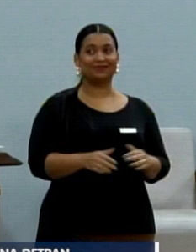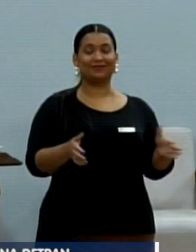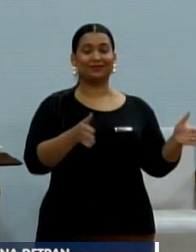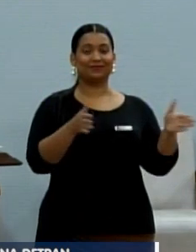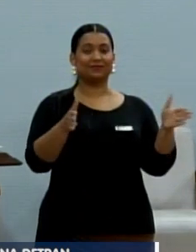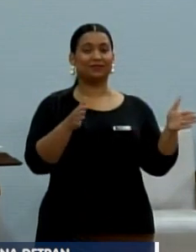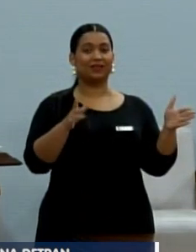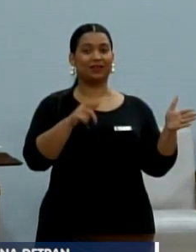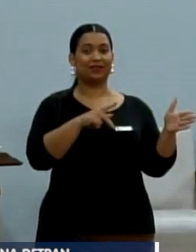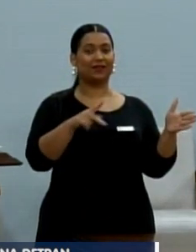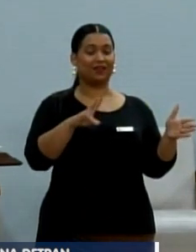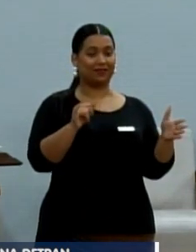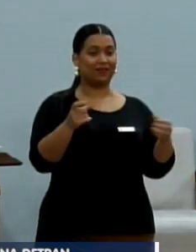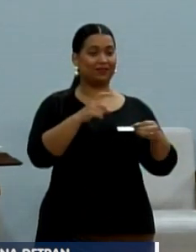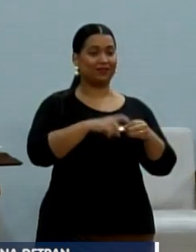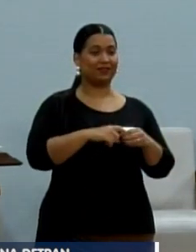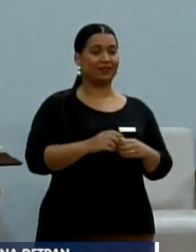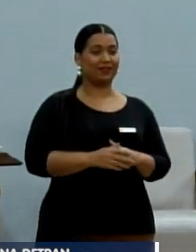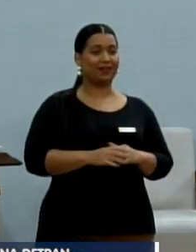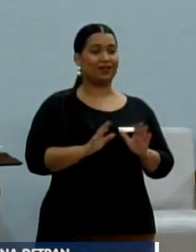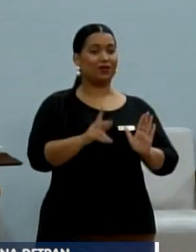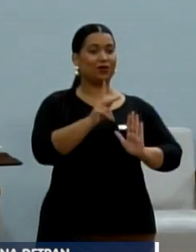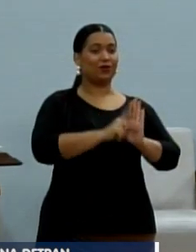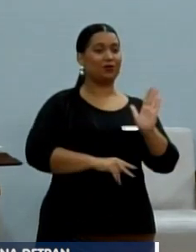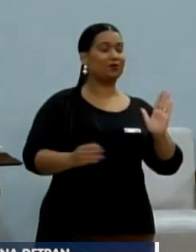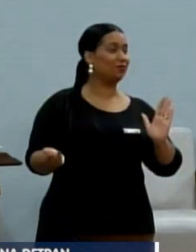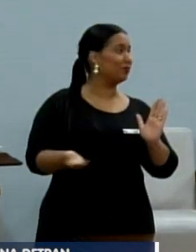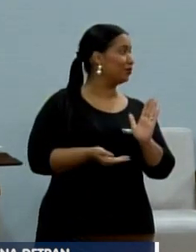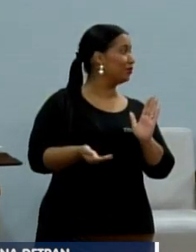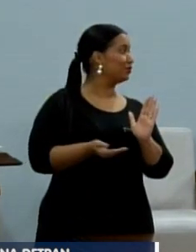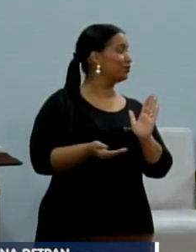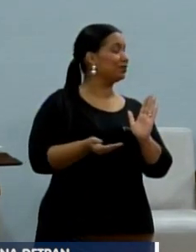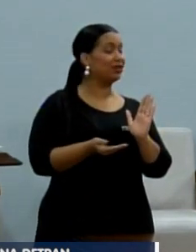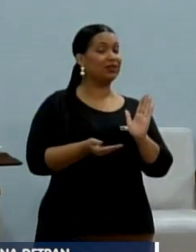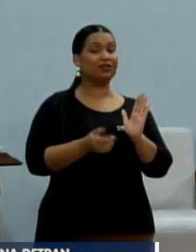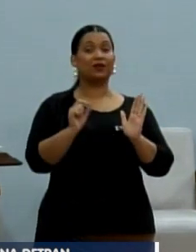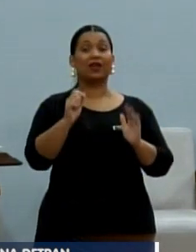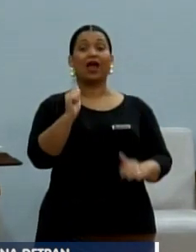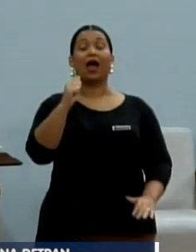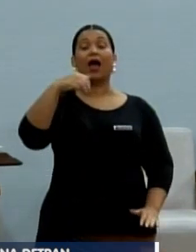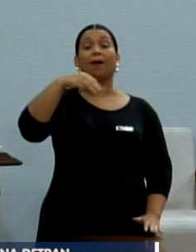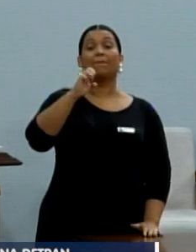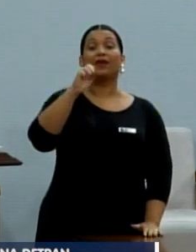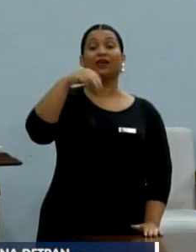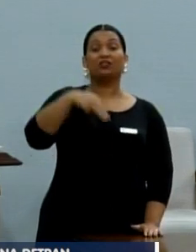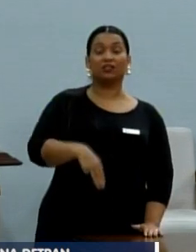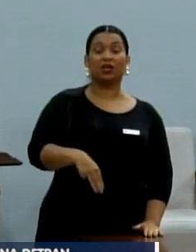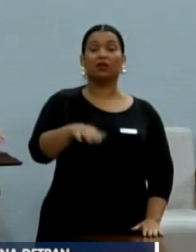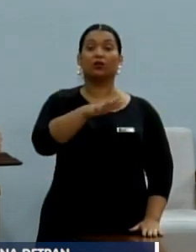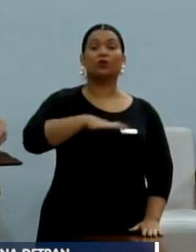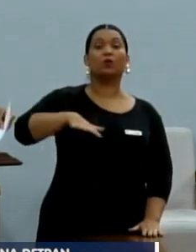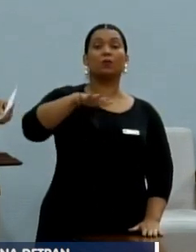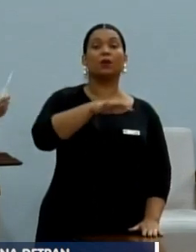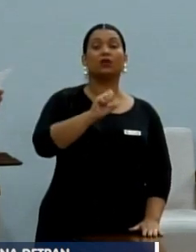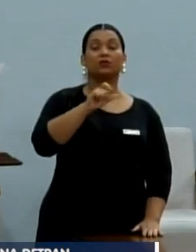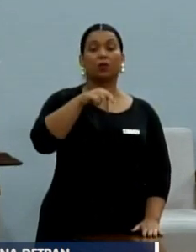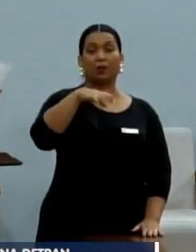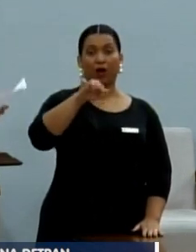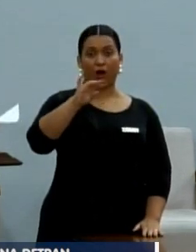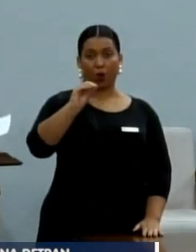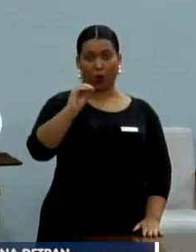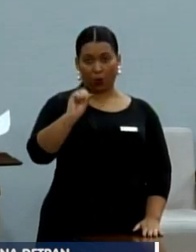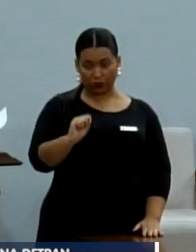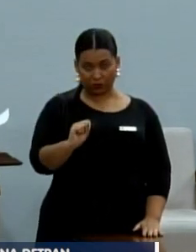recuperar essa situação. E no projeto ABGEM, ABGEM, né? ABGEM do bairro São Marcos, né?